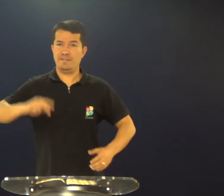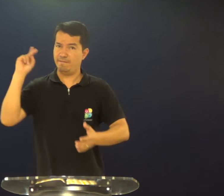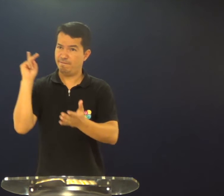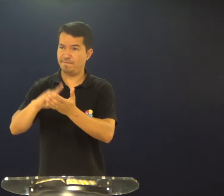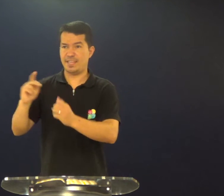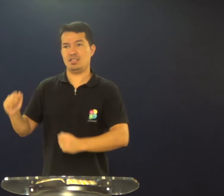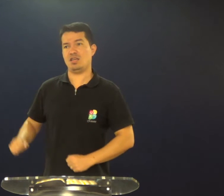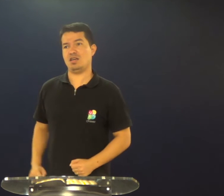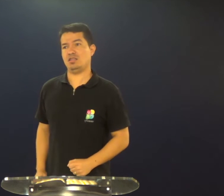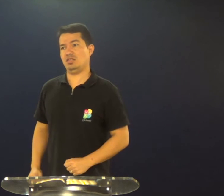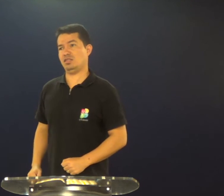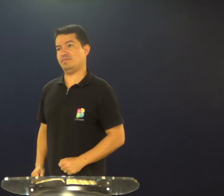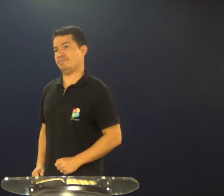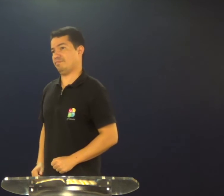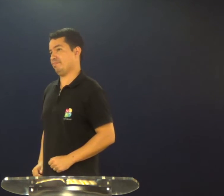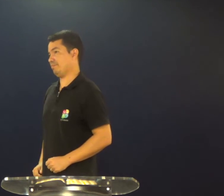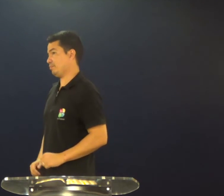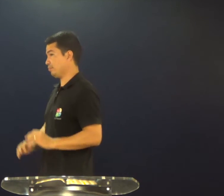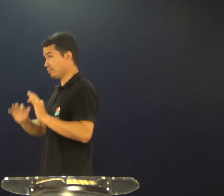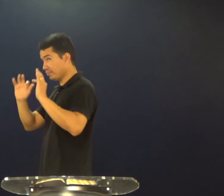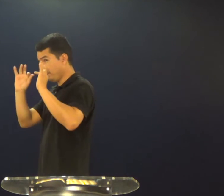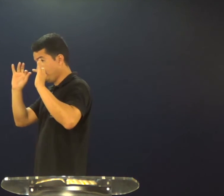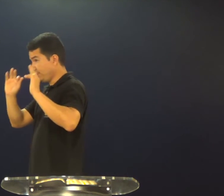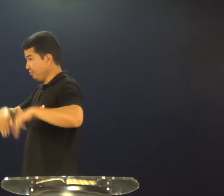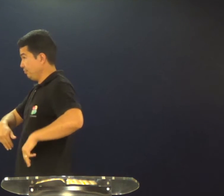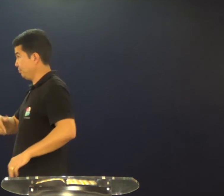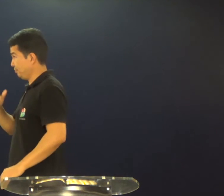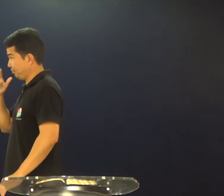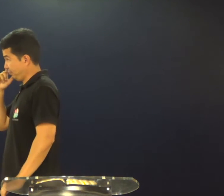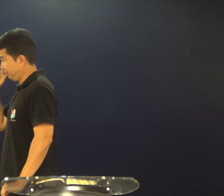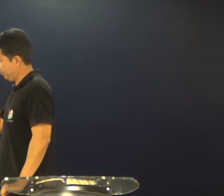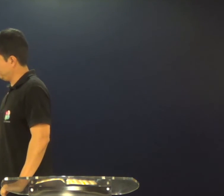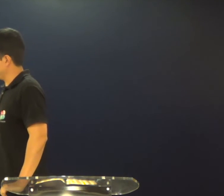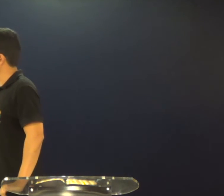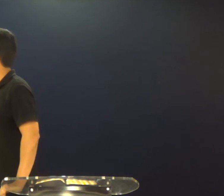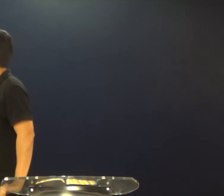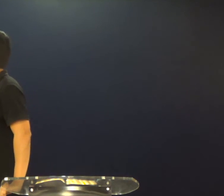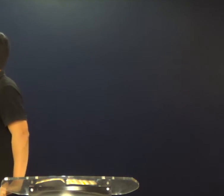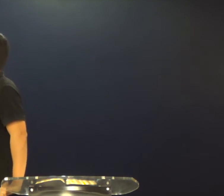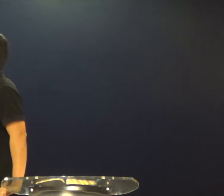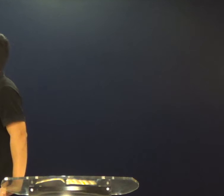verdadeira, ela é uma verdade, vamos partir para o fim,